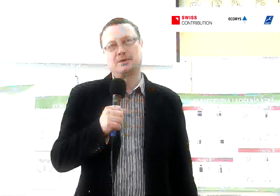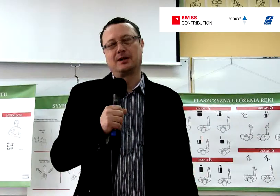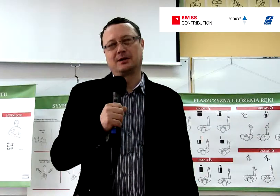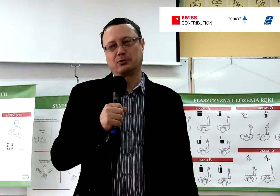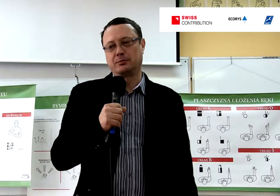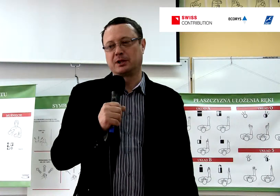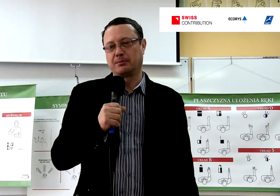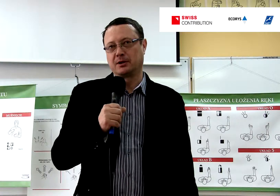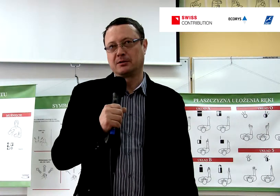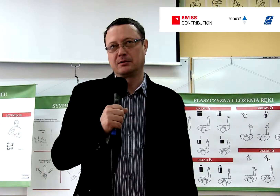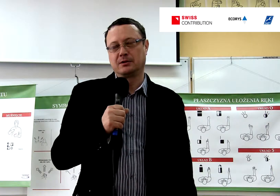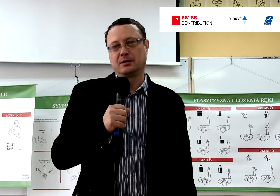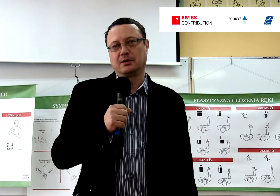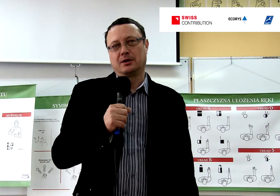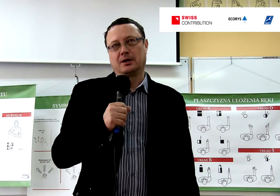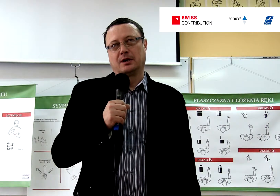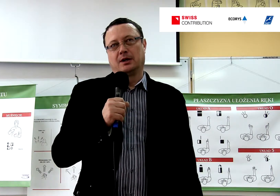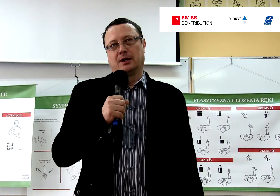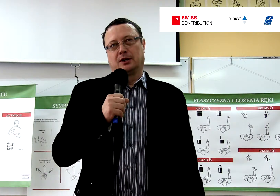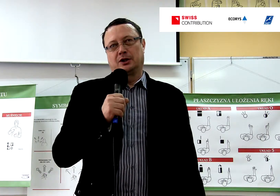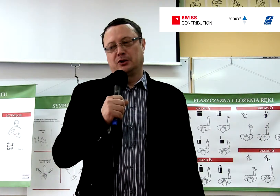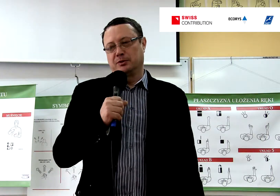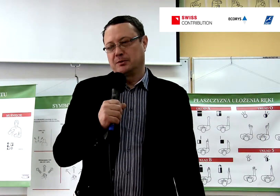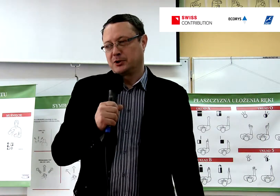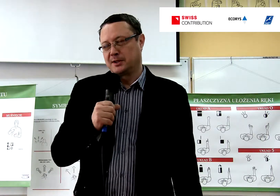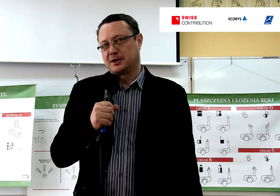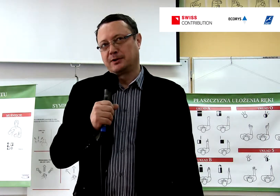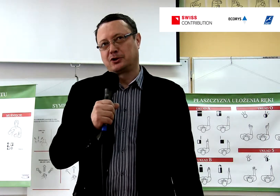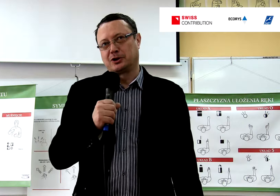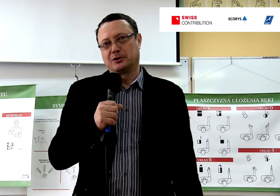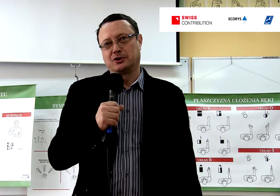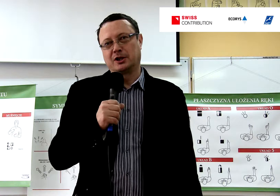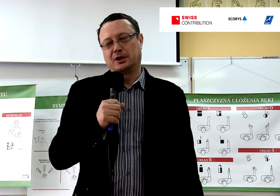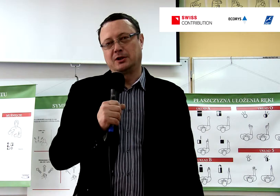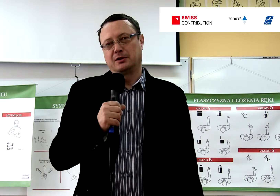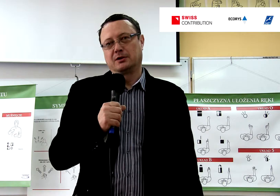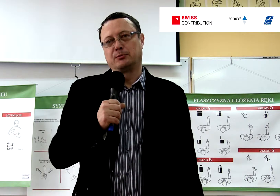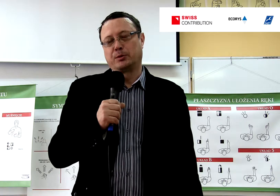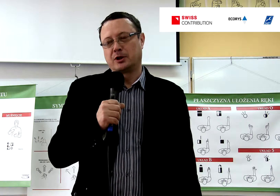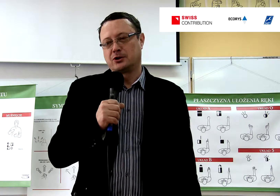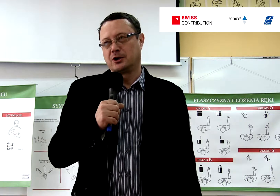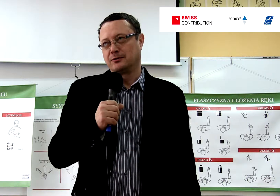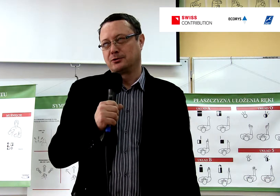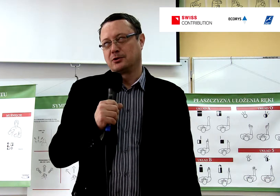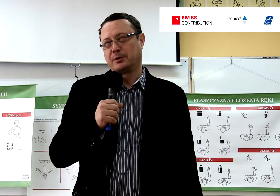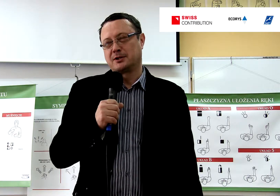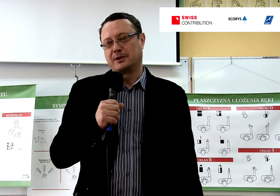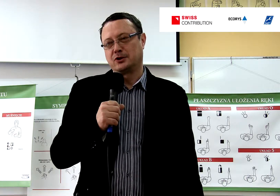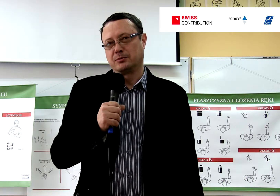Na drugim etapie chcieliśmy przetestować, czy dzięki temu podręcznikowi, który opracowaliśmy,